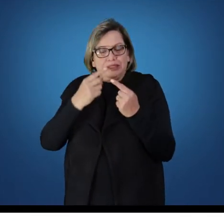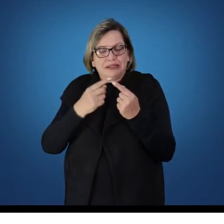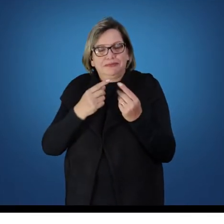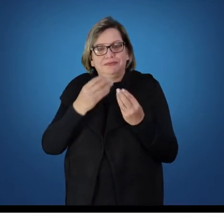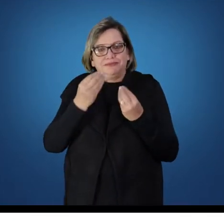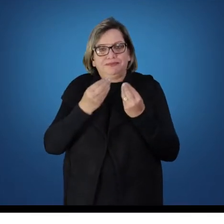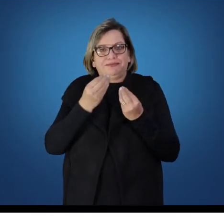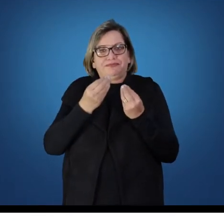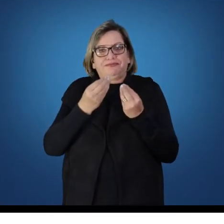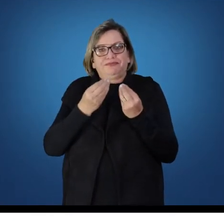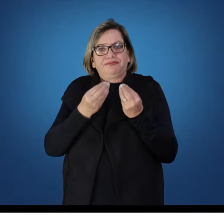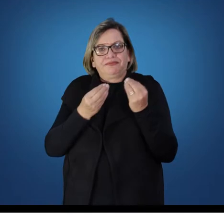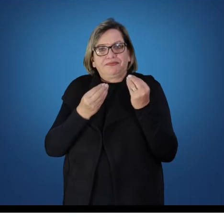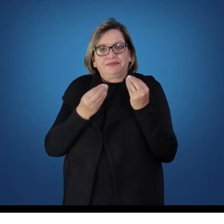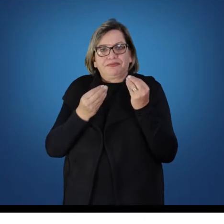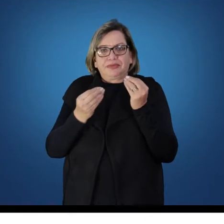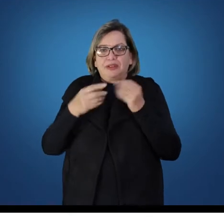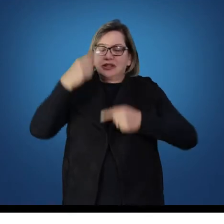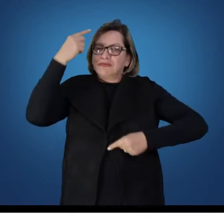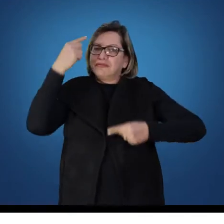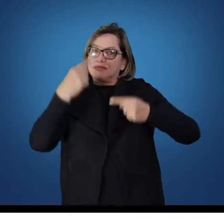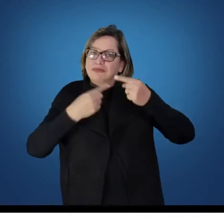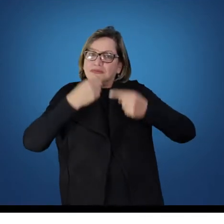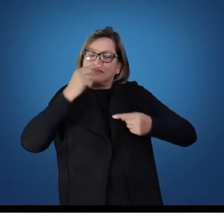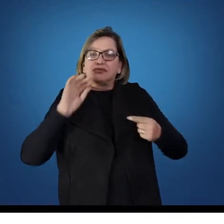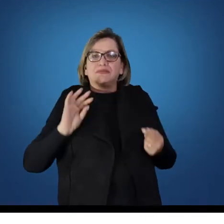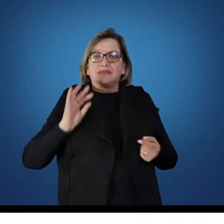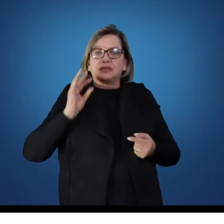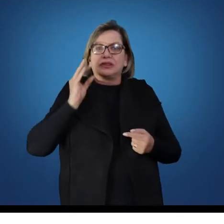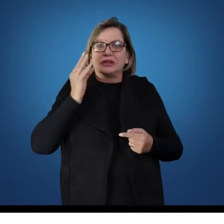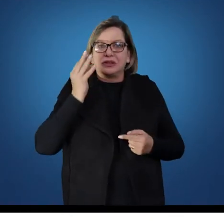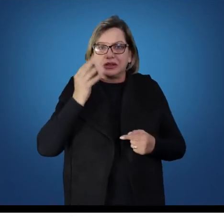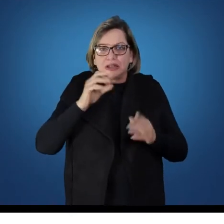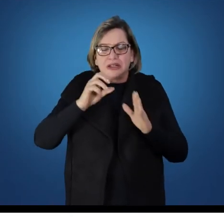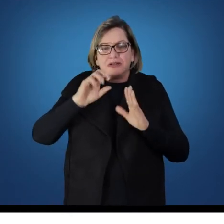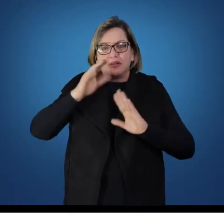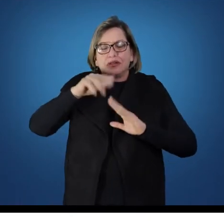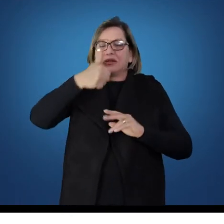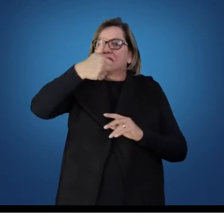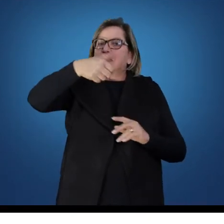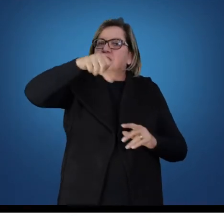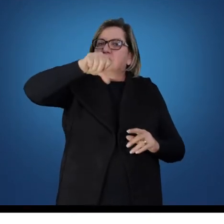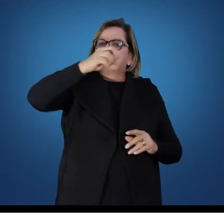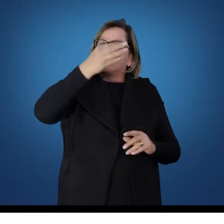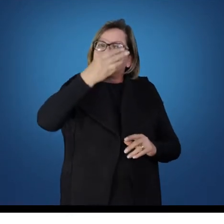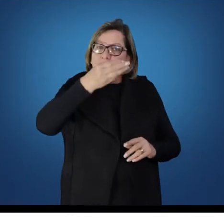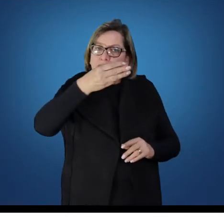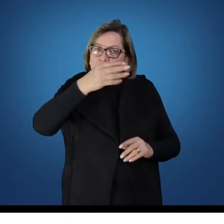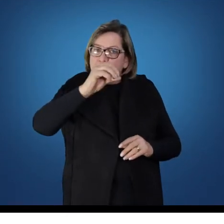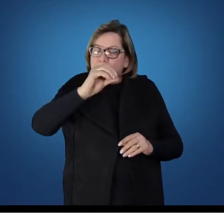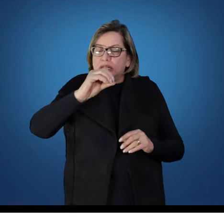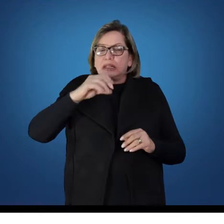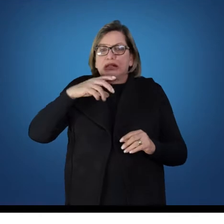Com as discussões que ocorrem também a partir da década de 1930, ganha-se força ali